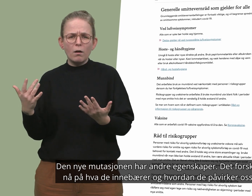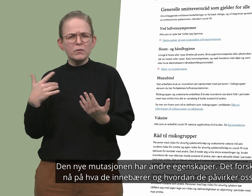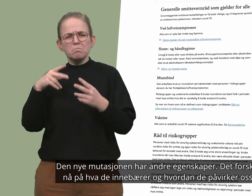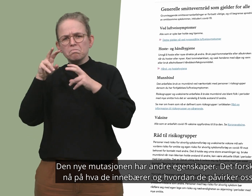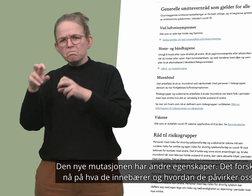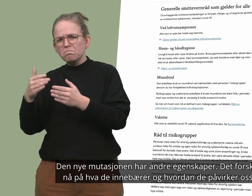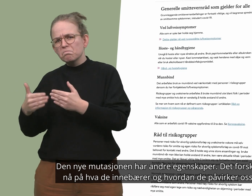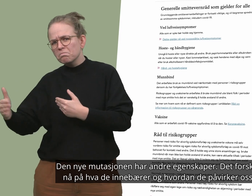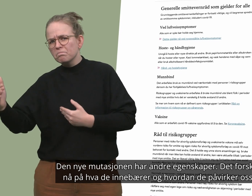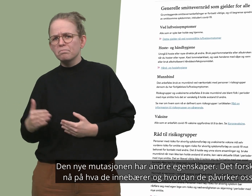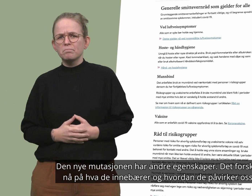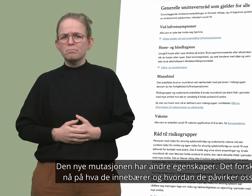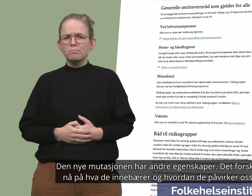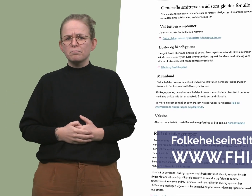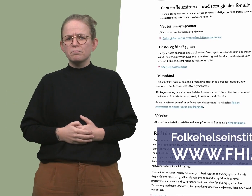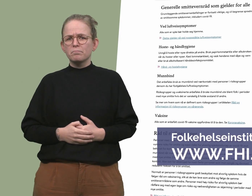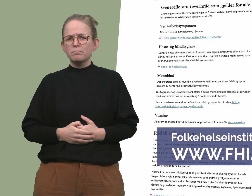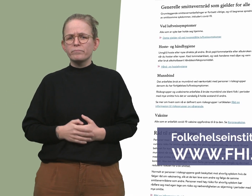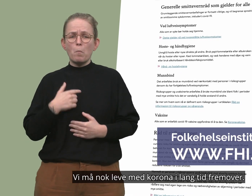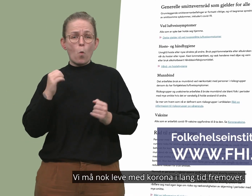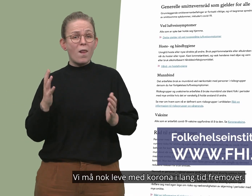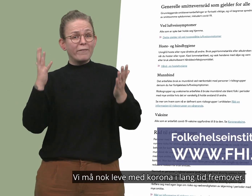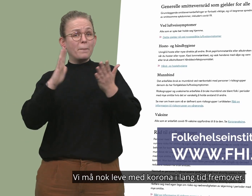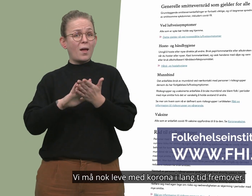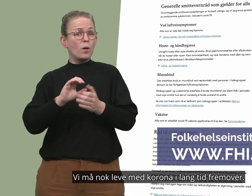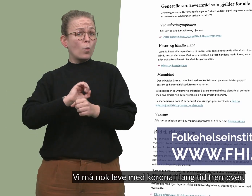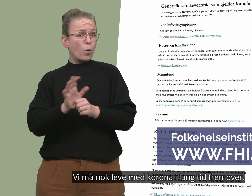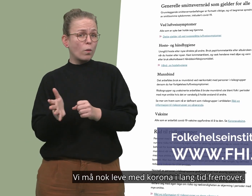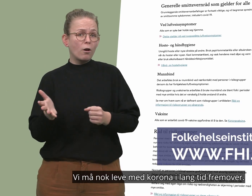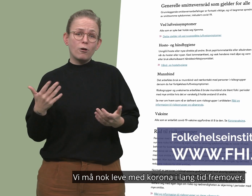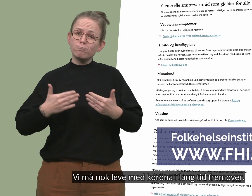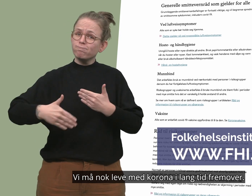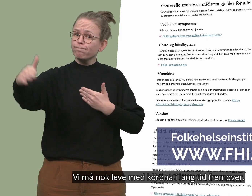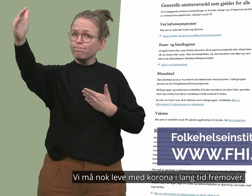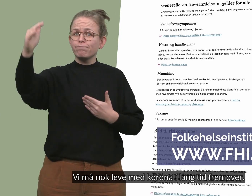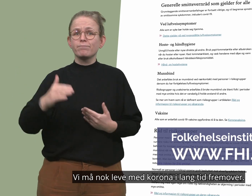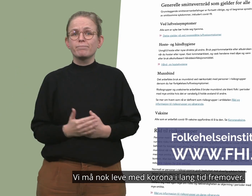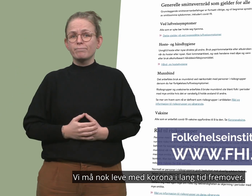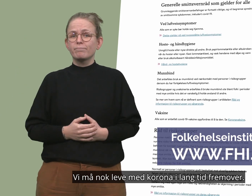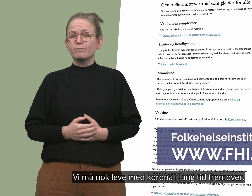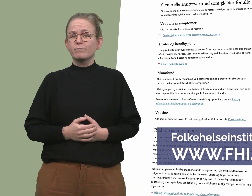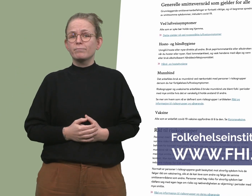Det forskes nå på hva de innebærer, og hvordan de påvirker oss. Vi må nok leve med korona i lang tid fremover.